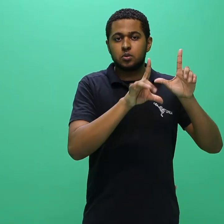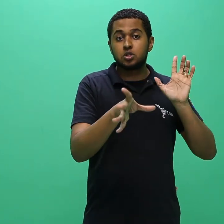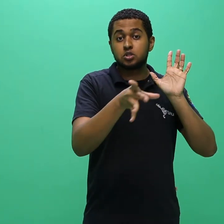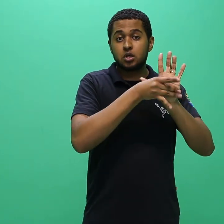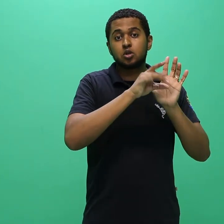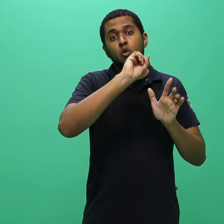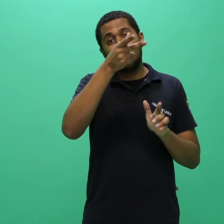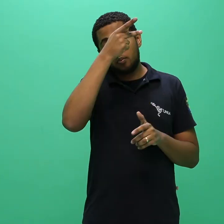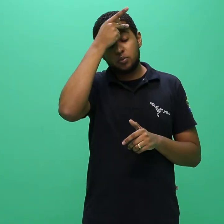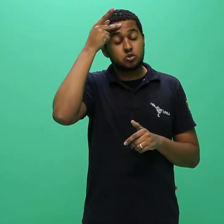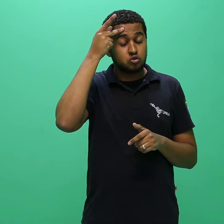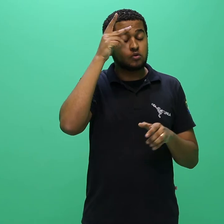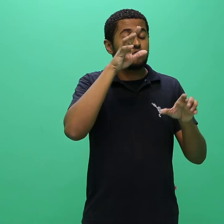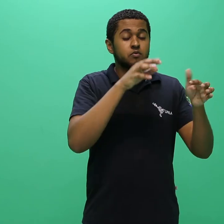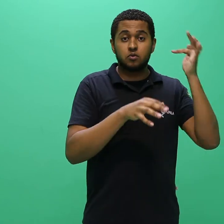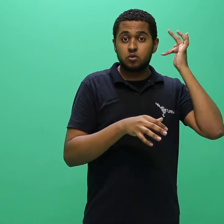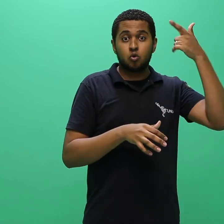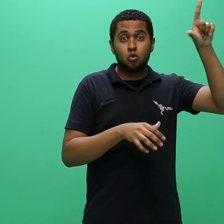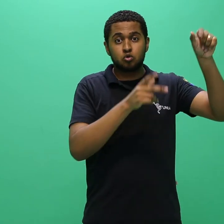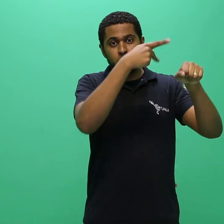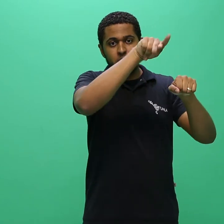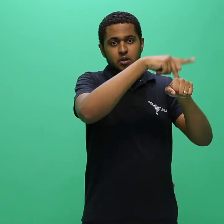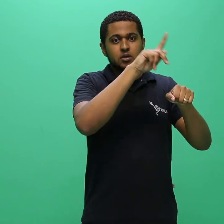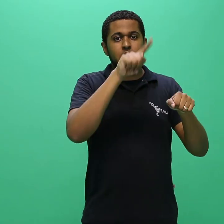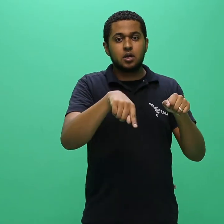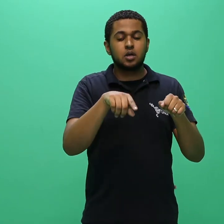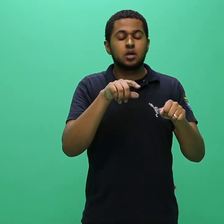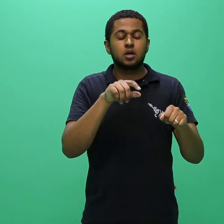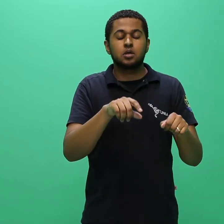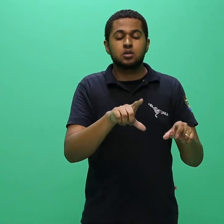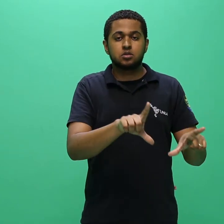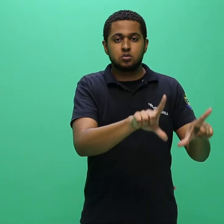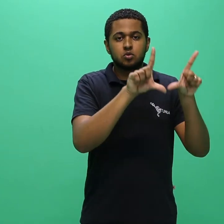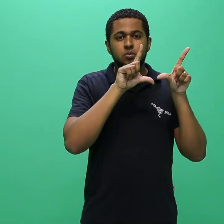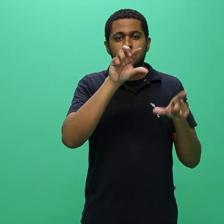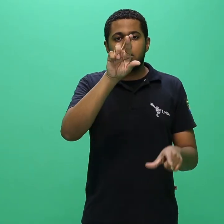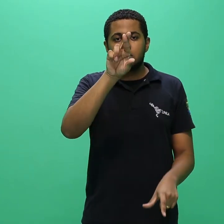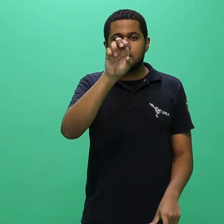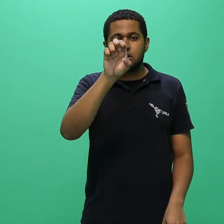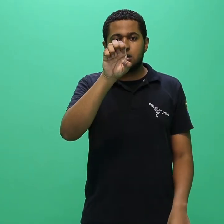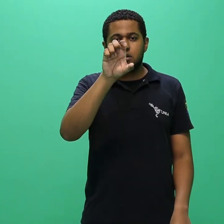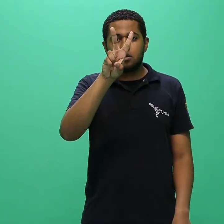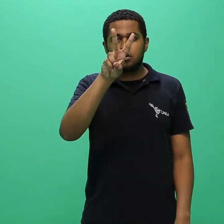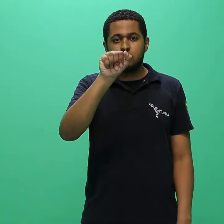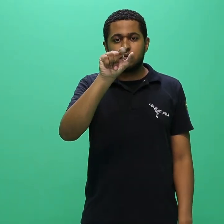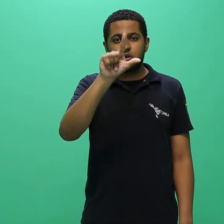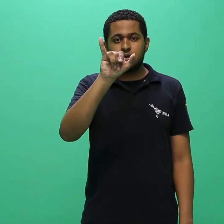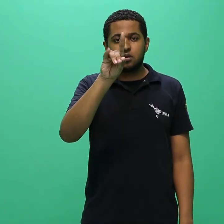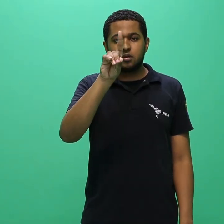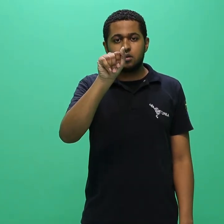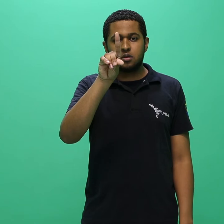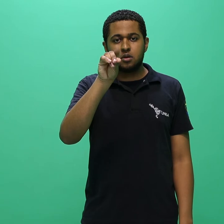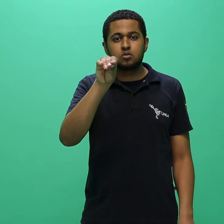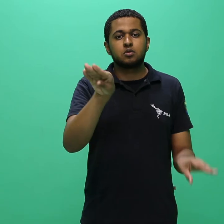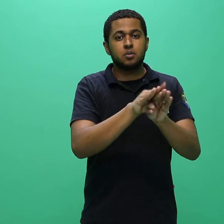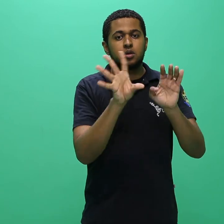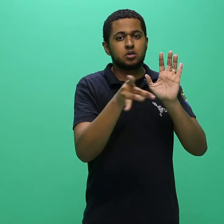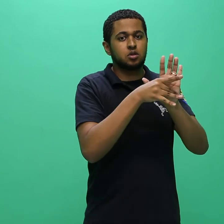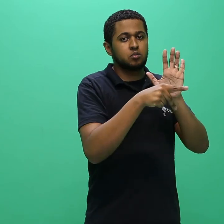Atenda todos os requisitos estabelecidos pelo curso a qual se candidatar, conforme o anexo 3 do